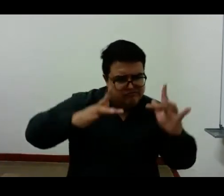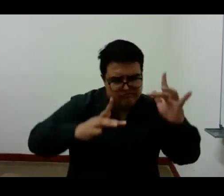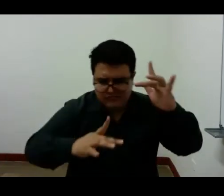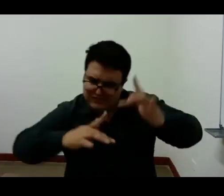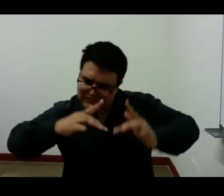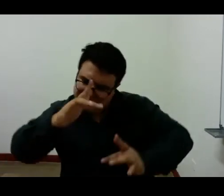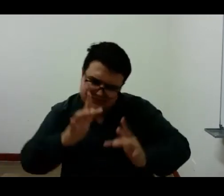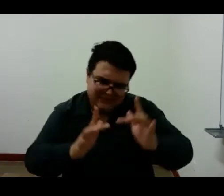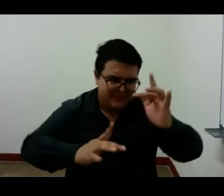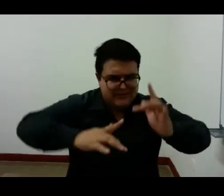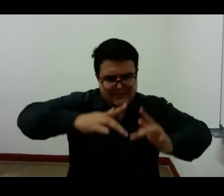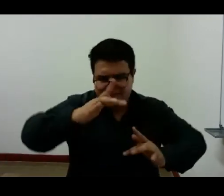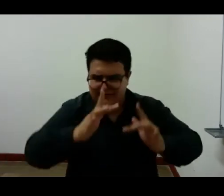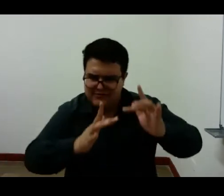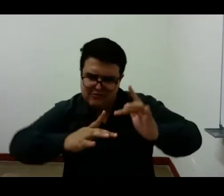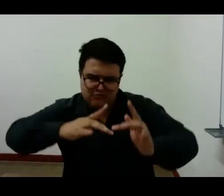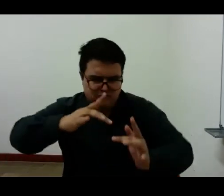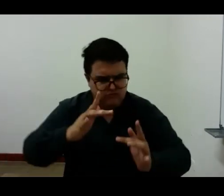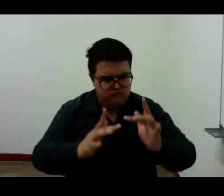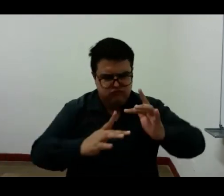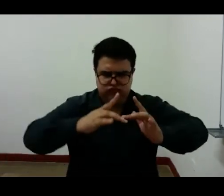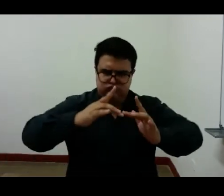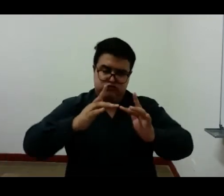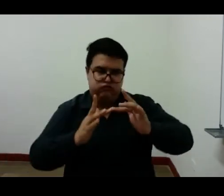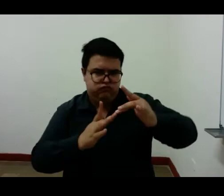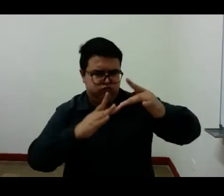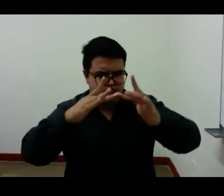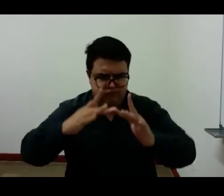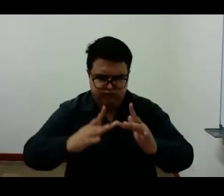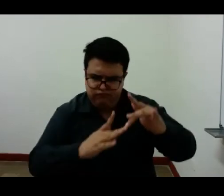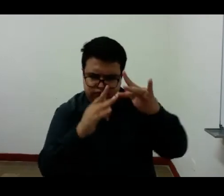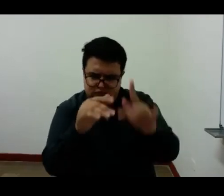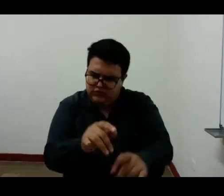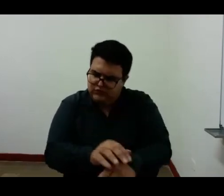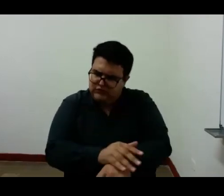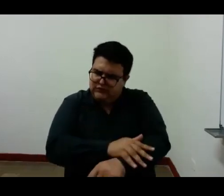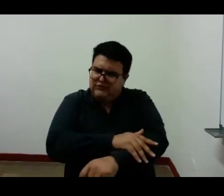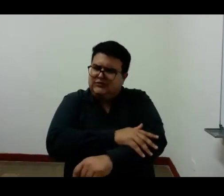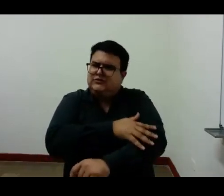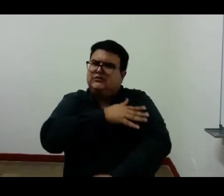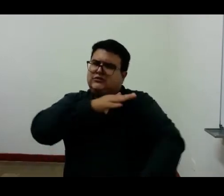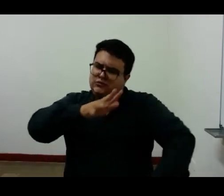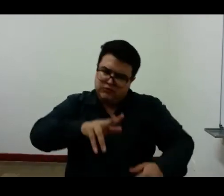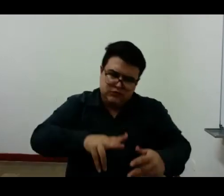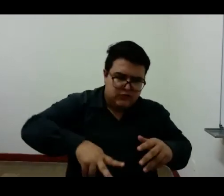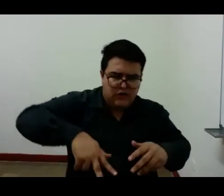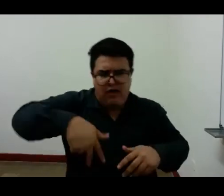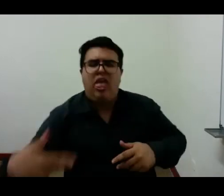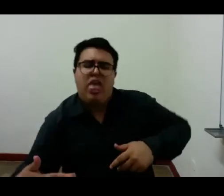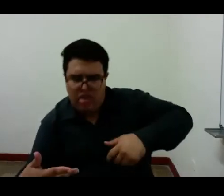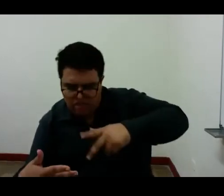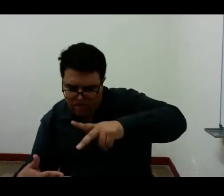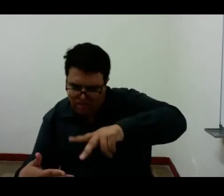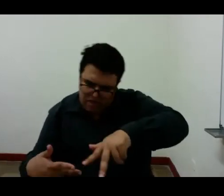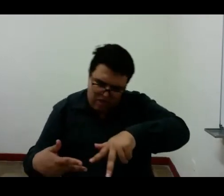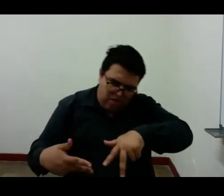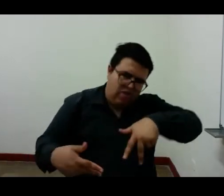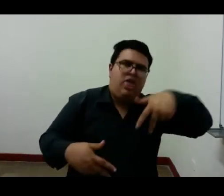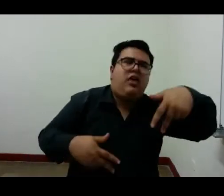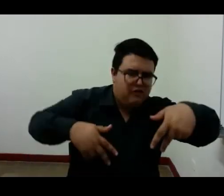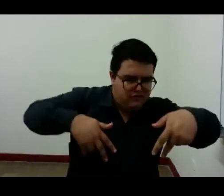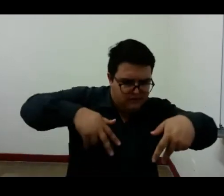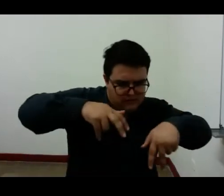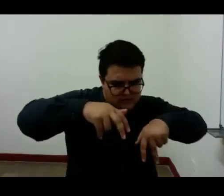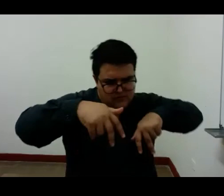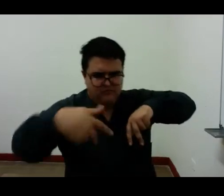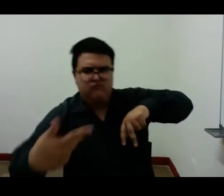hora errando cayendo aquí levantándome allá pero yendo siempre por